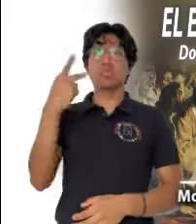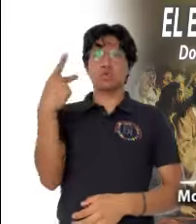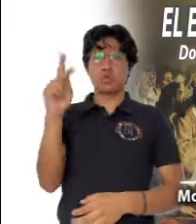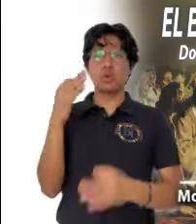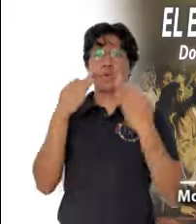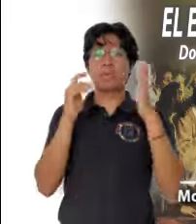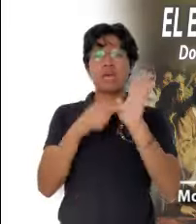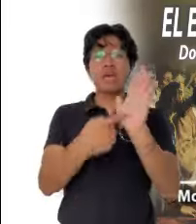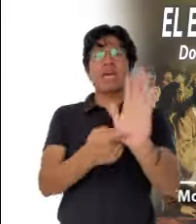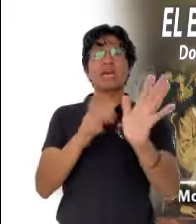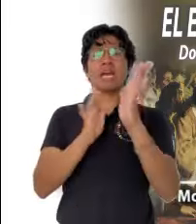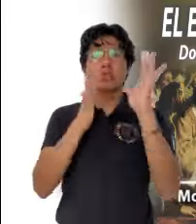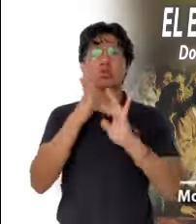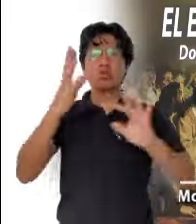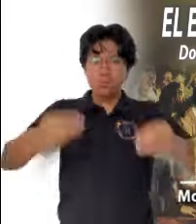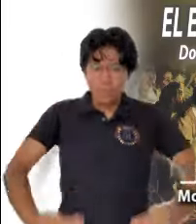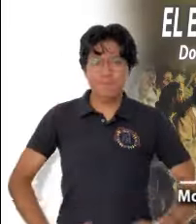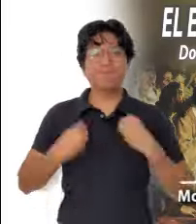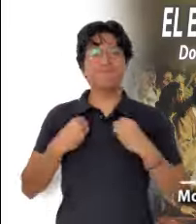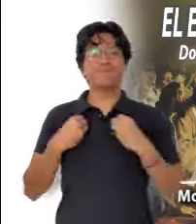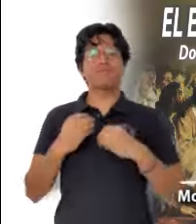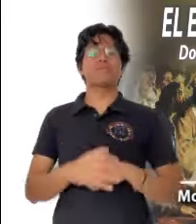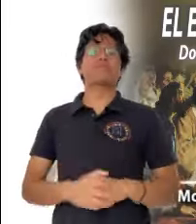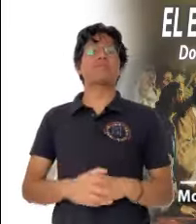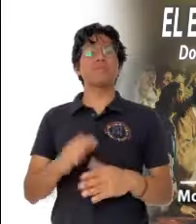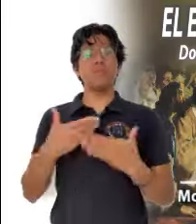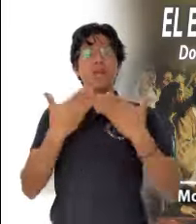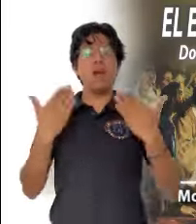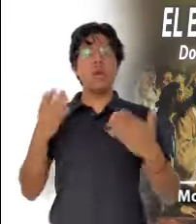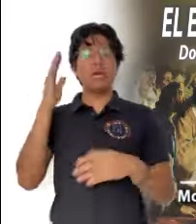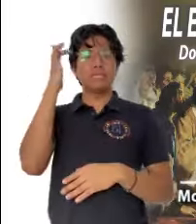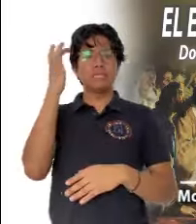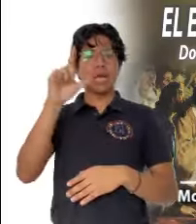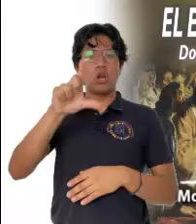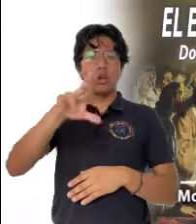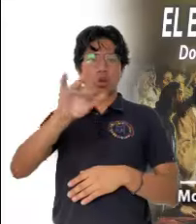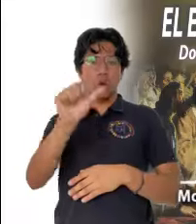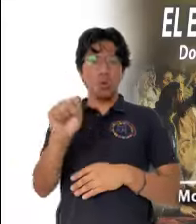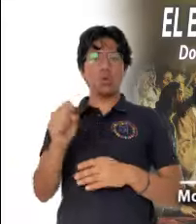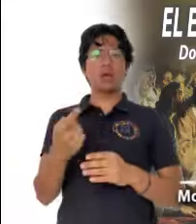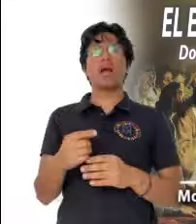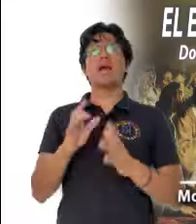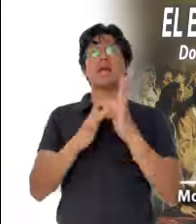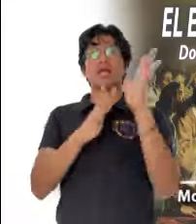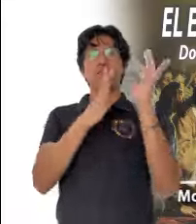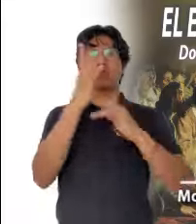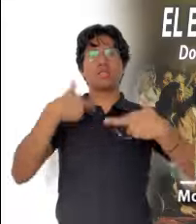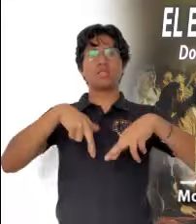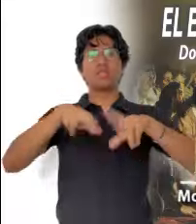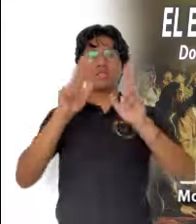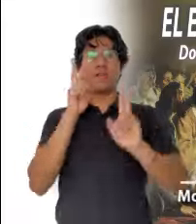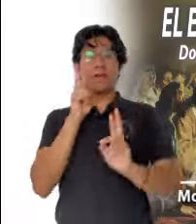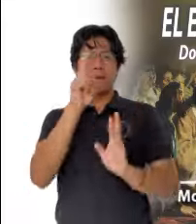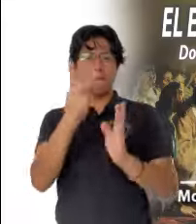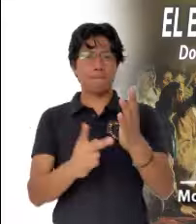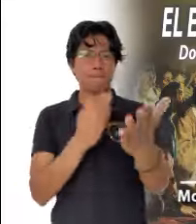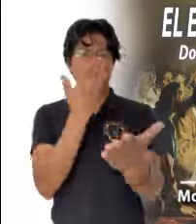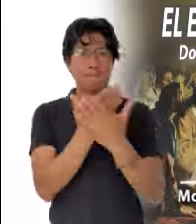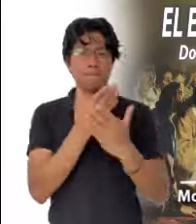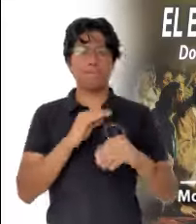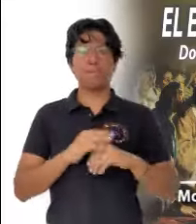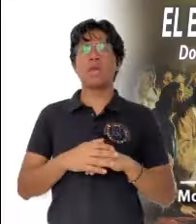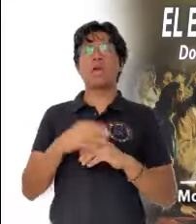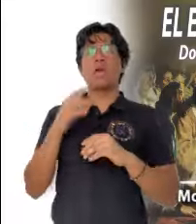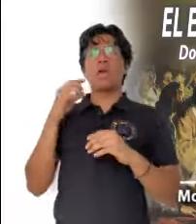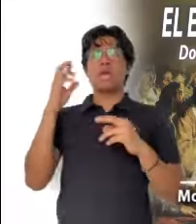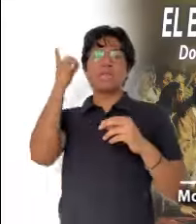testigos. Cristo vive. Ahora que le toca a San Lucas presentarnos una escena de Cristo resucitado,